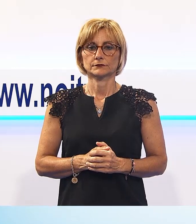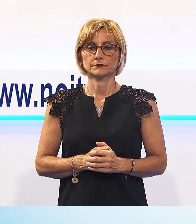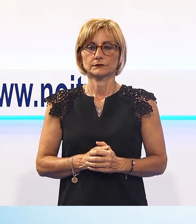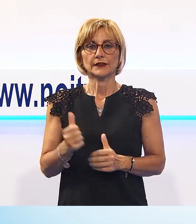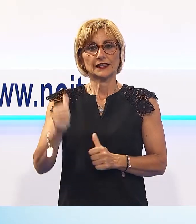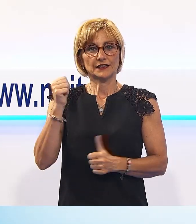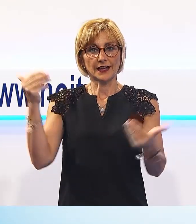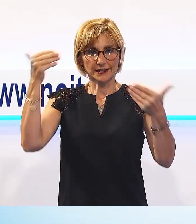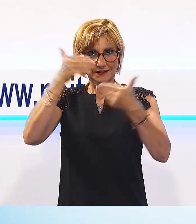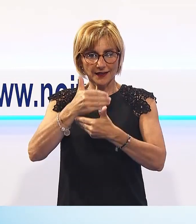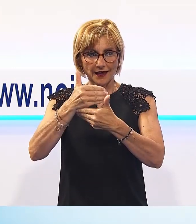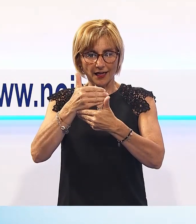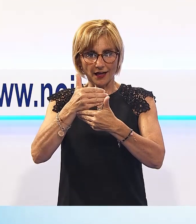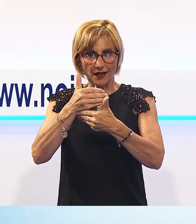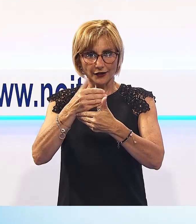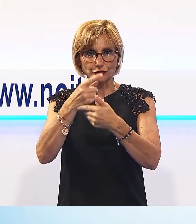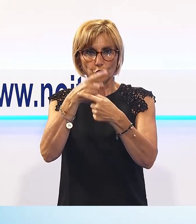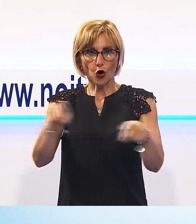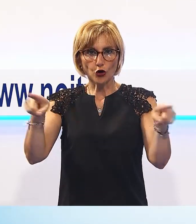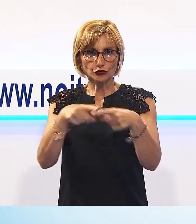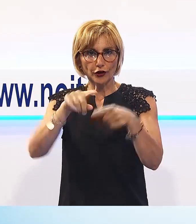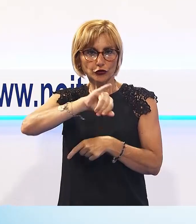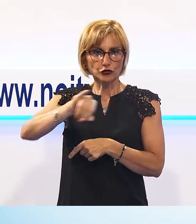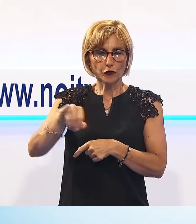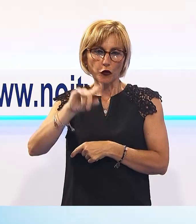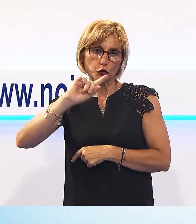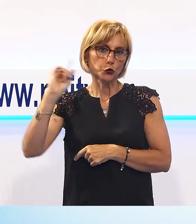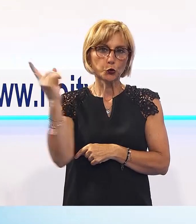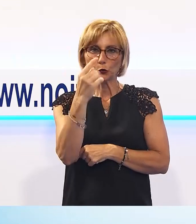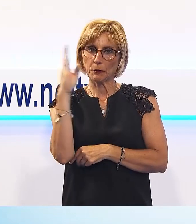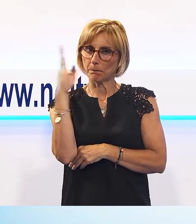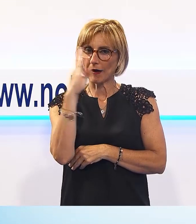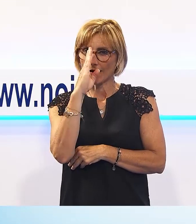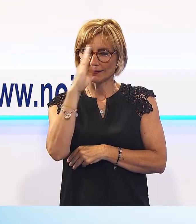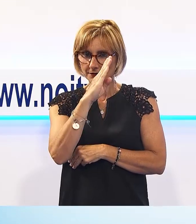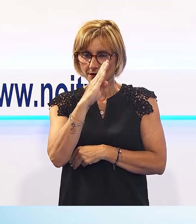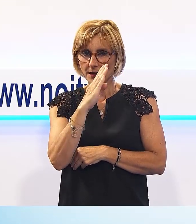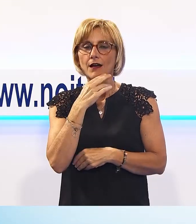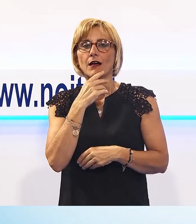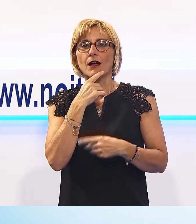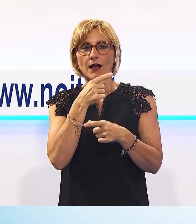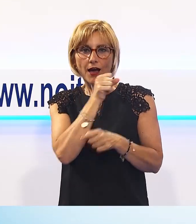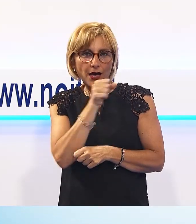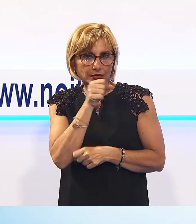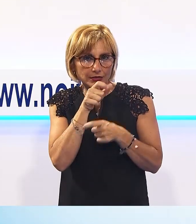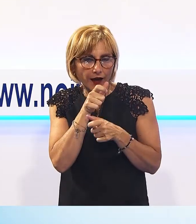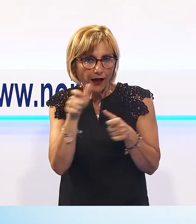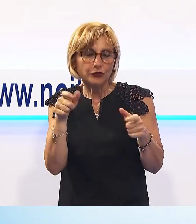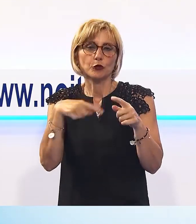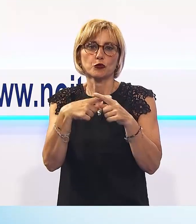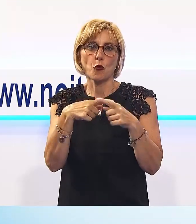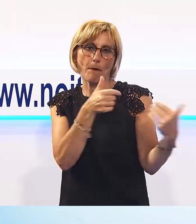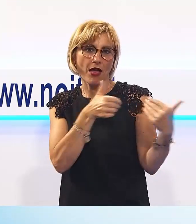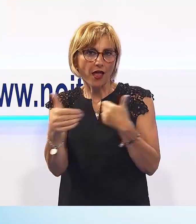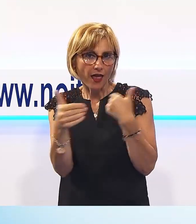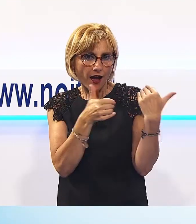Tutti pazzi per Giovanotti, una folla oceanica, cantato, ballato e saltato sulla spiaggia del Muraglione per la prima tappa del Giova